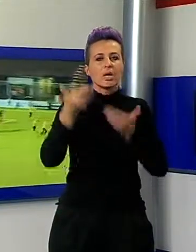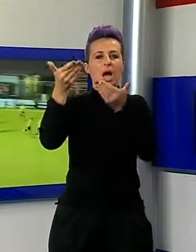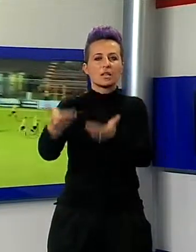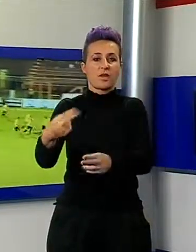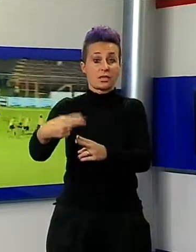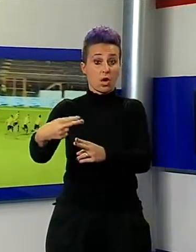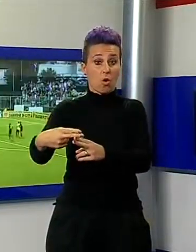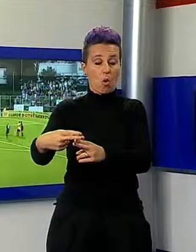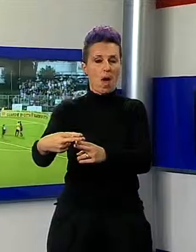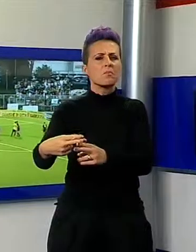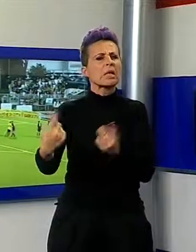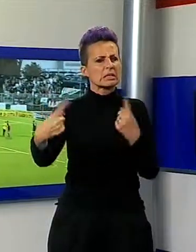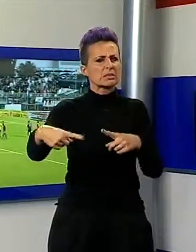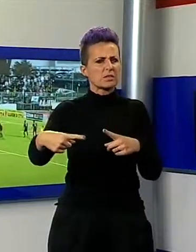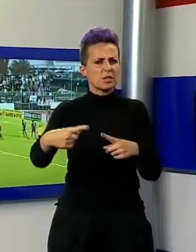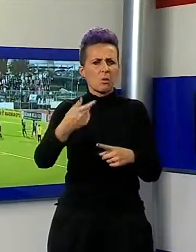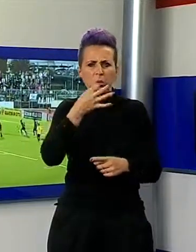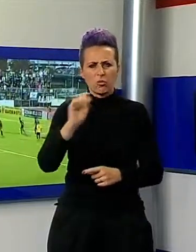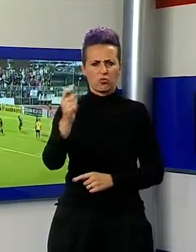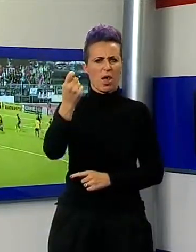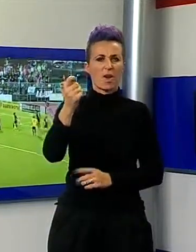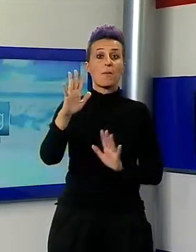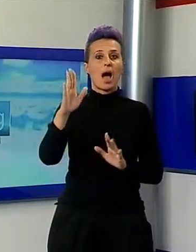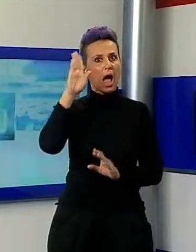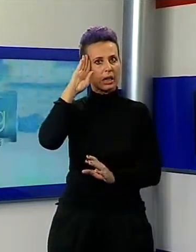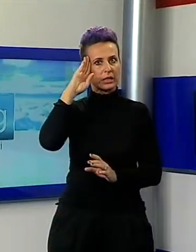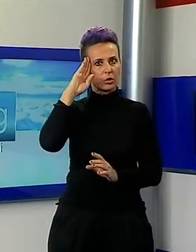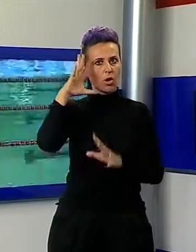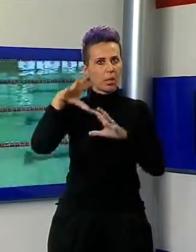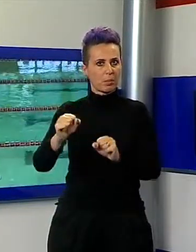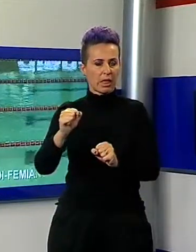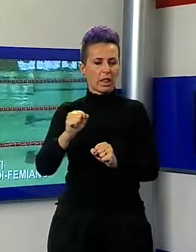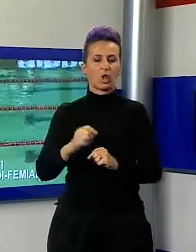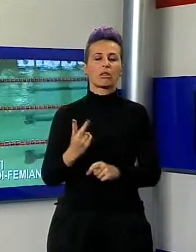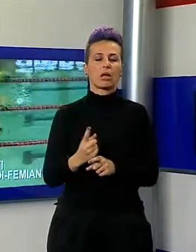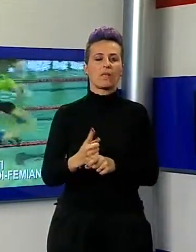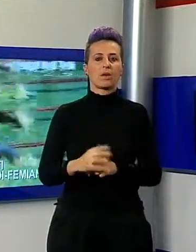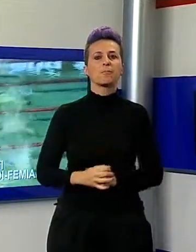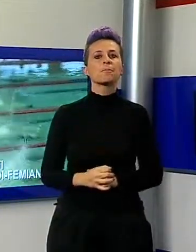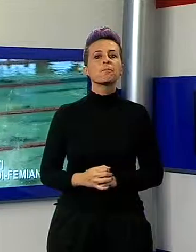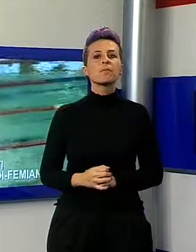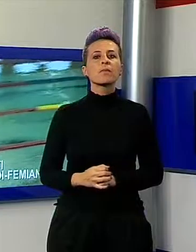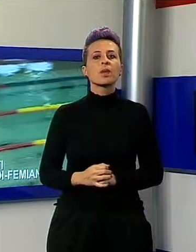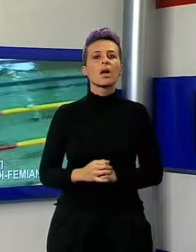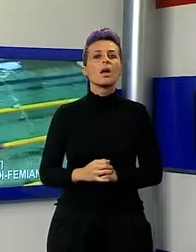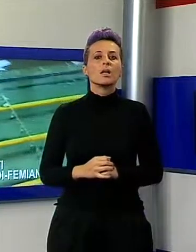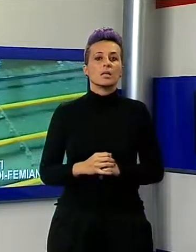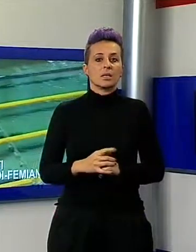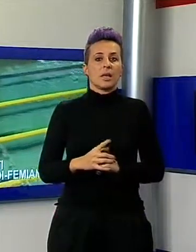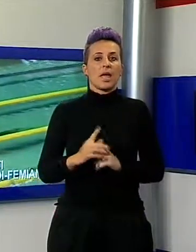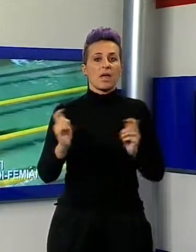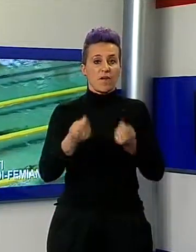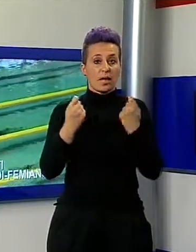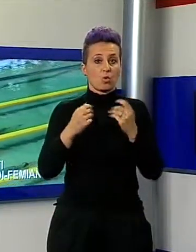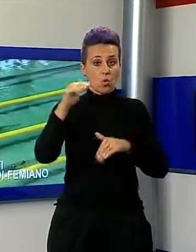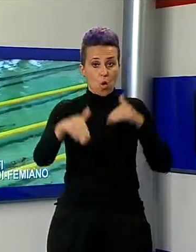avversario alla portata ma da non prendere sotto gamba. Il nuoto, stelle e risultati al Mussi Lombardi-Femiano non ha